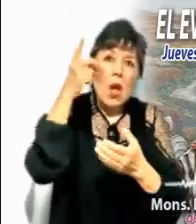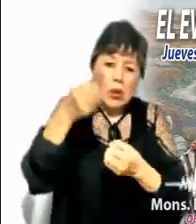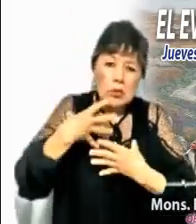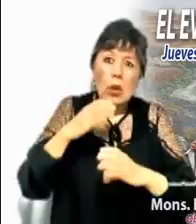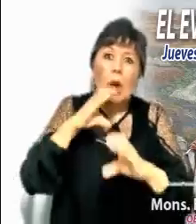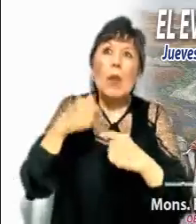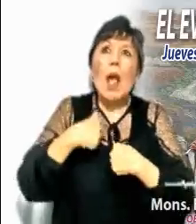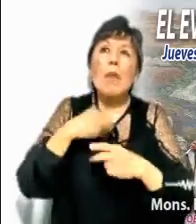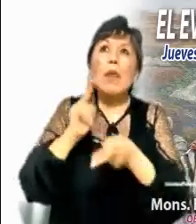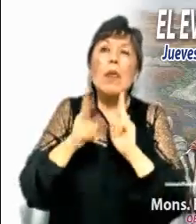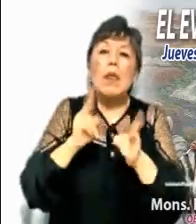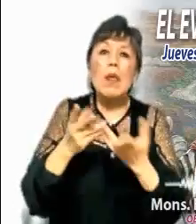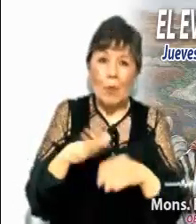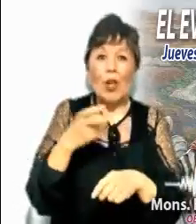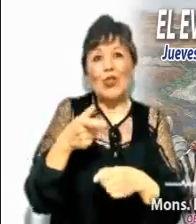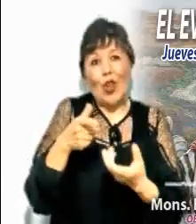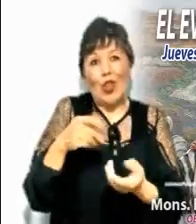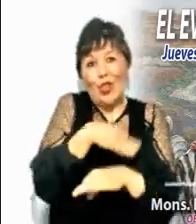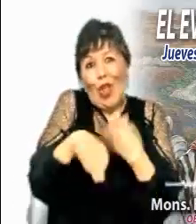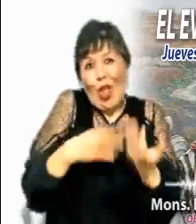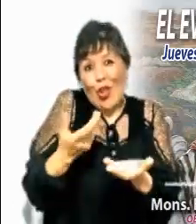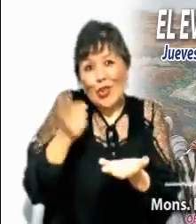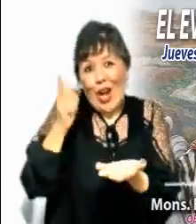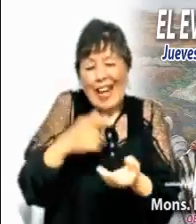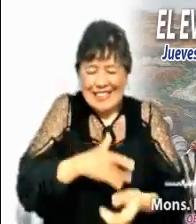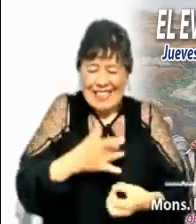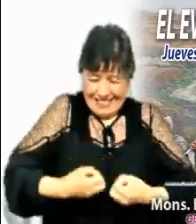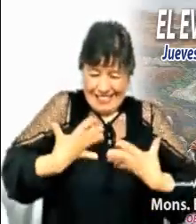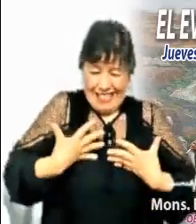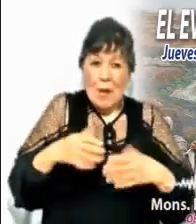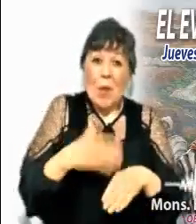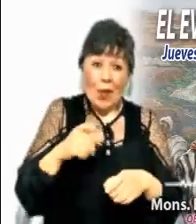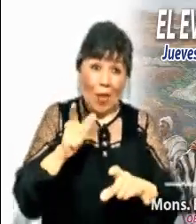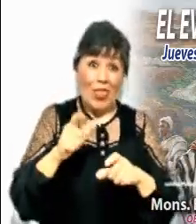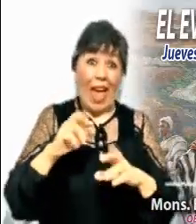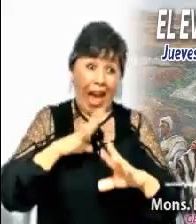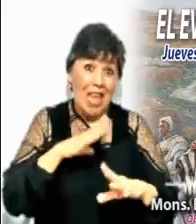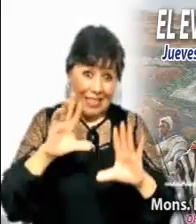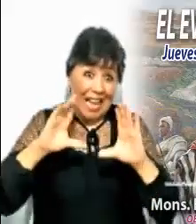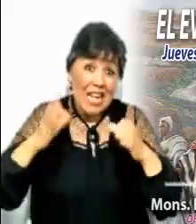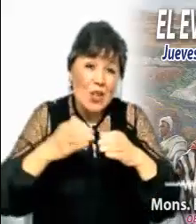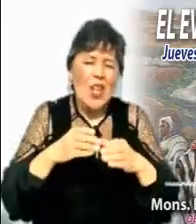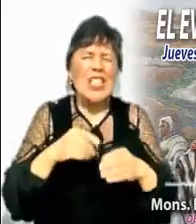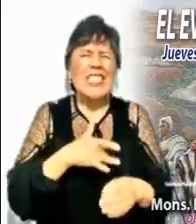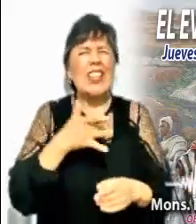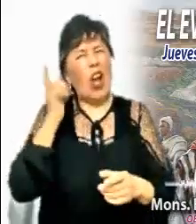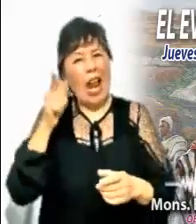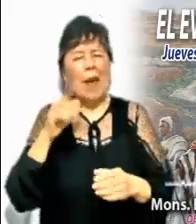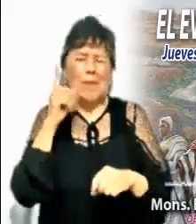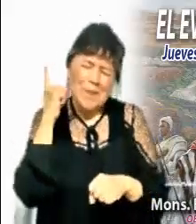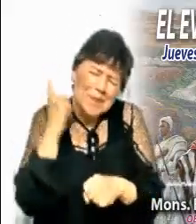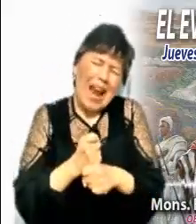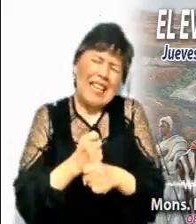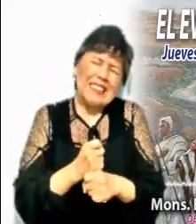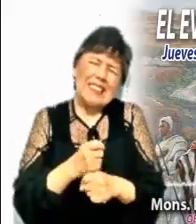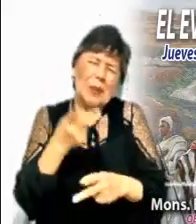habla contigo. Por tanto, esperemos vivamente que de esta asamblea derive una nueva etapa de mayor amor a la Sagrada Escritura